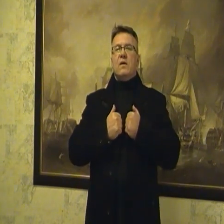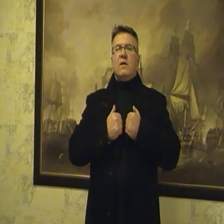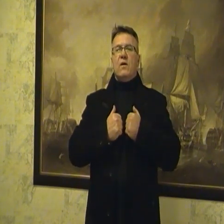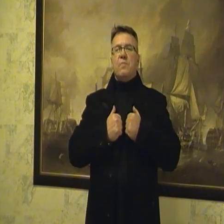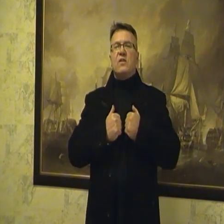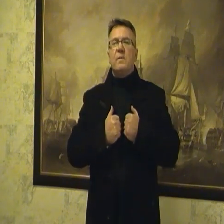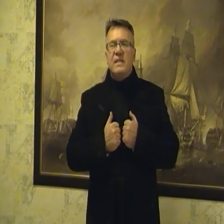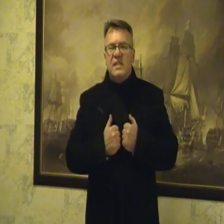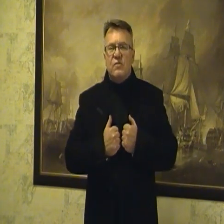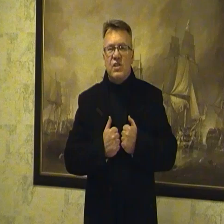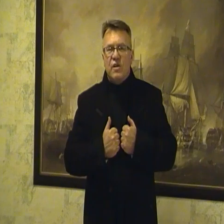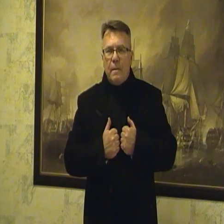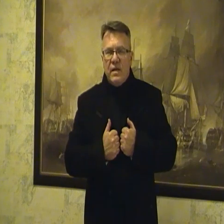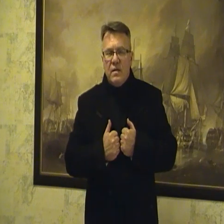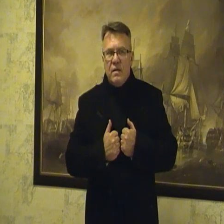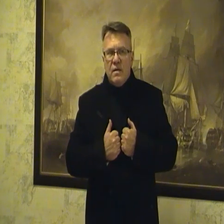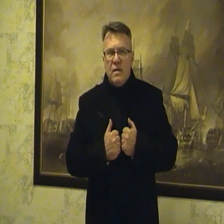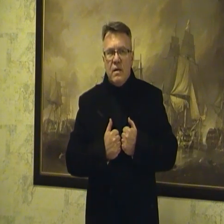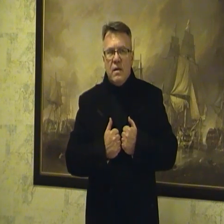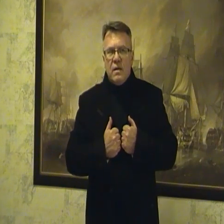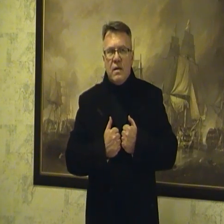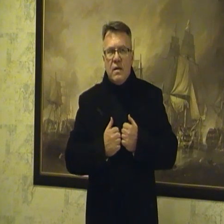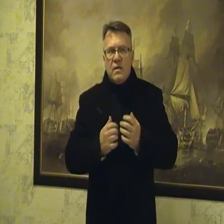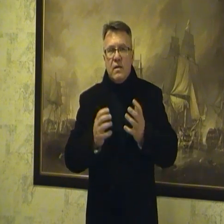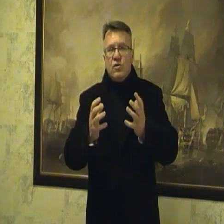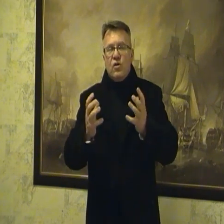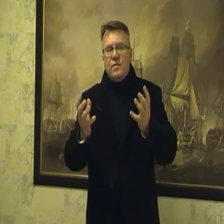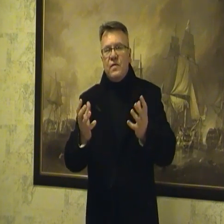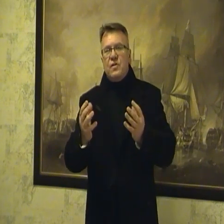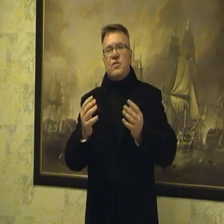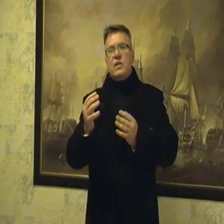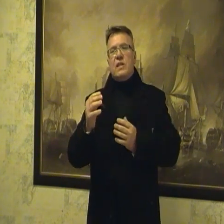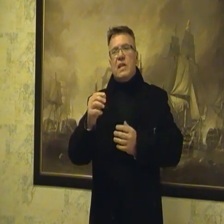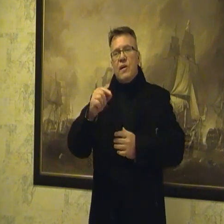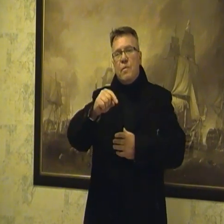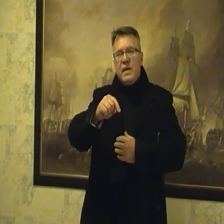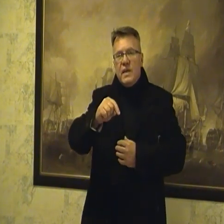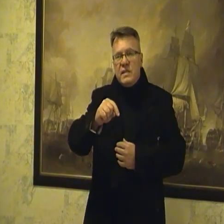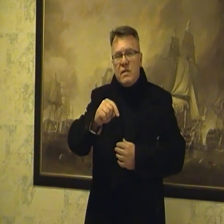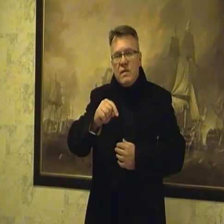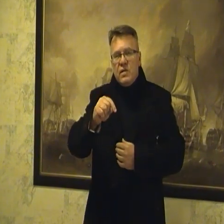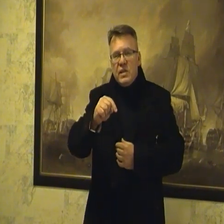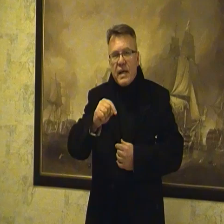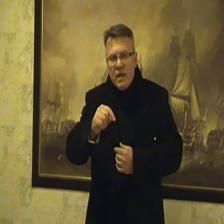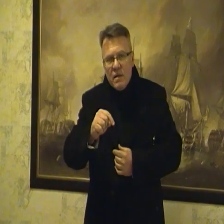o podkarpackich złożach ropy, to on powiedział, że ta ropa jest, wiecie jaka?